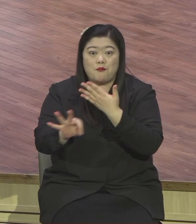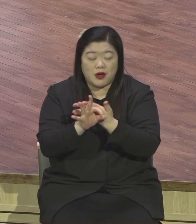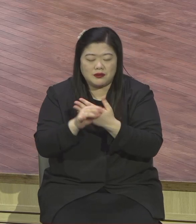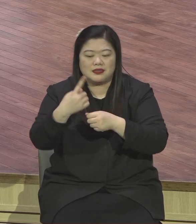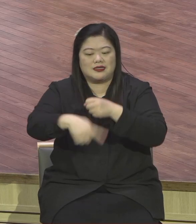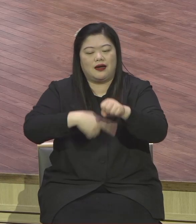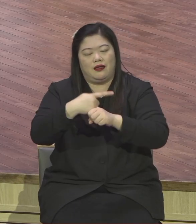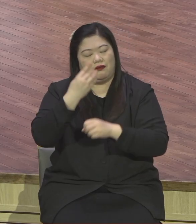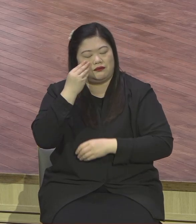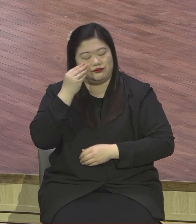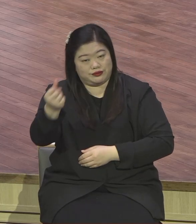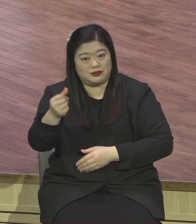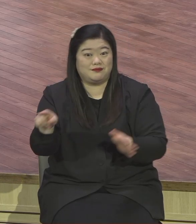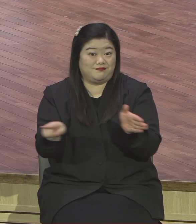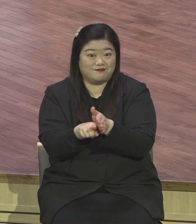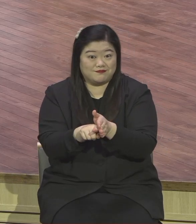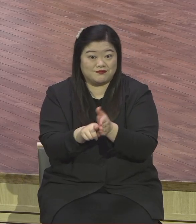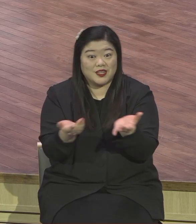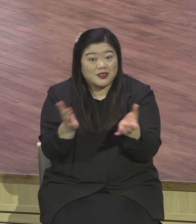축복합니다. 결론입니다.